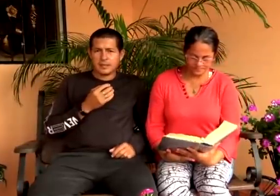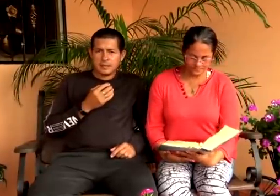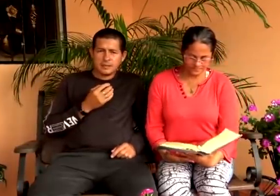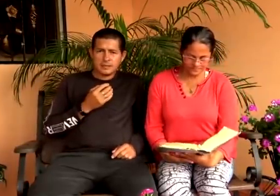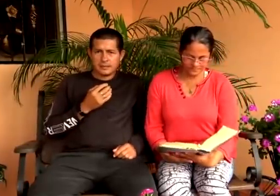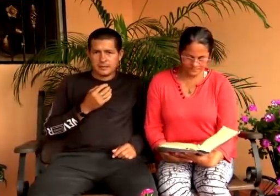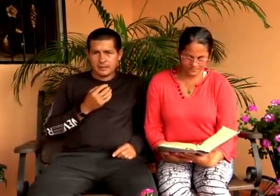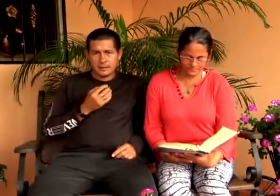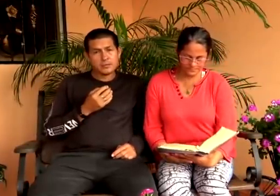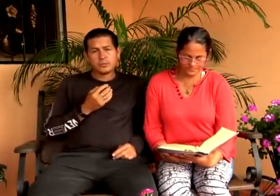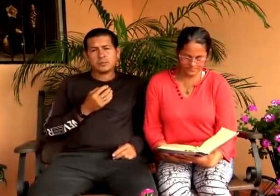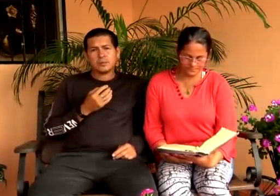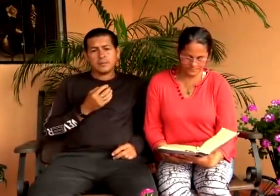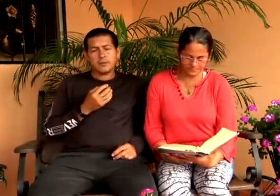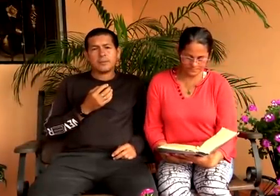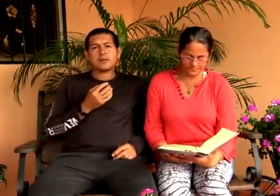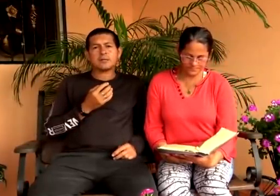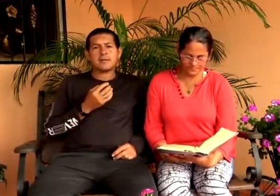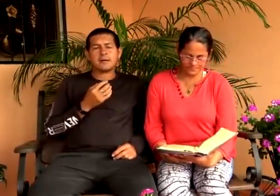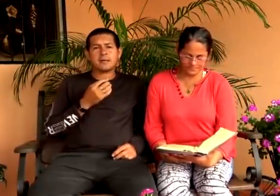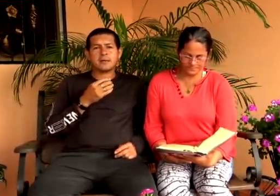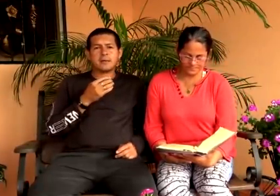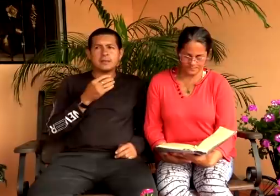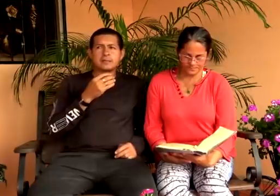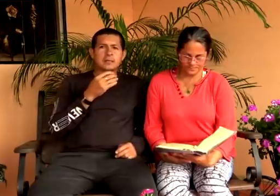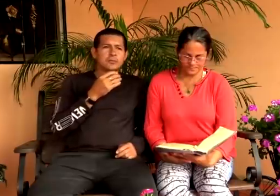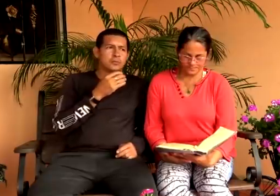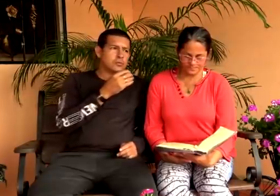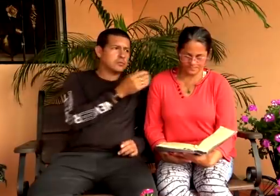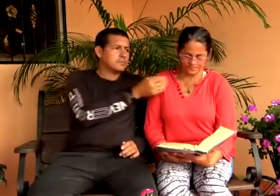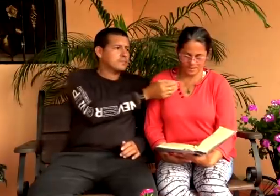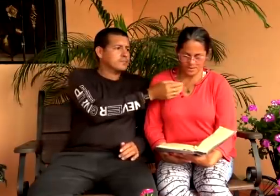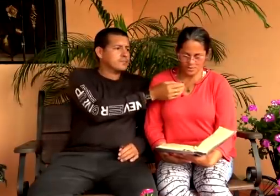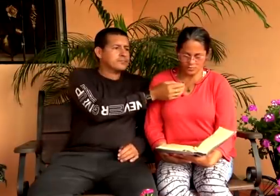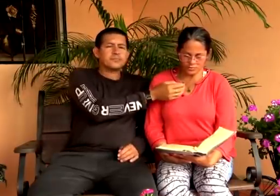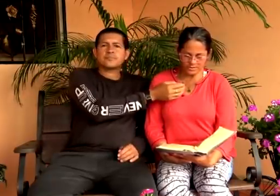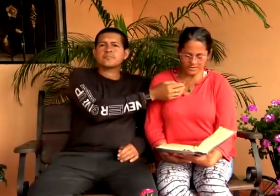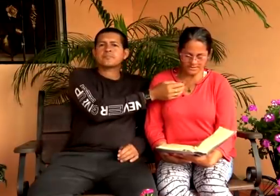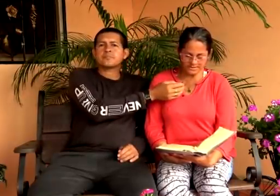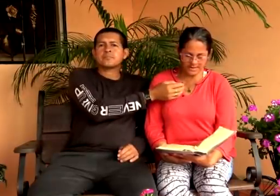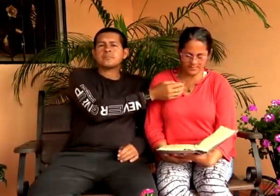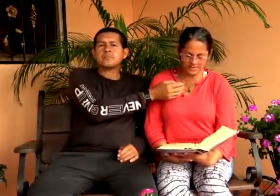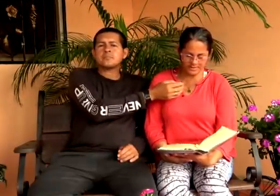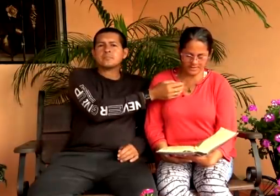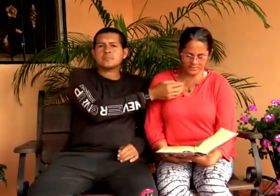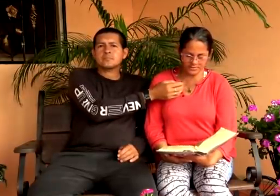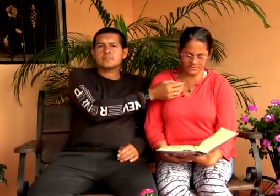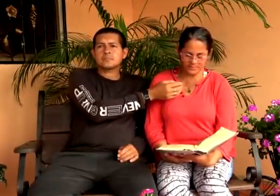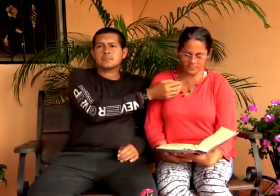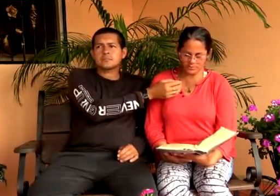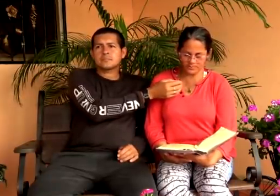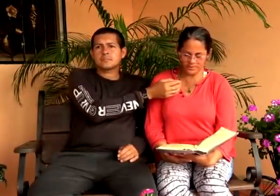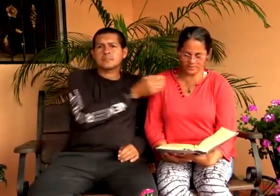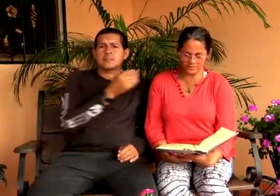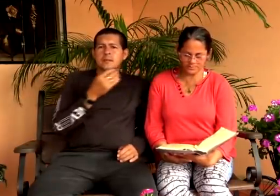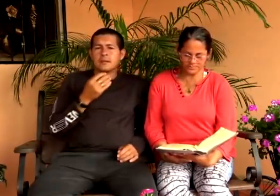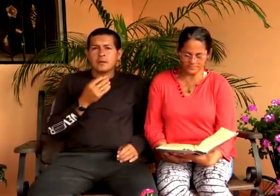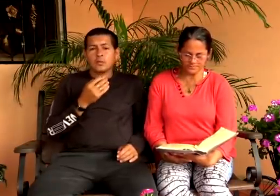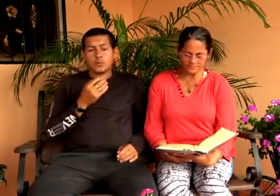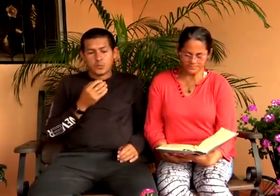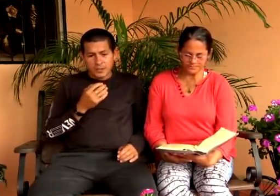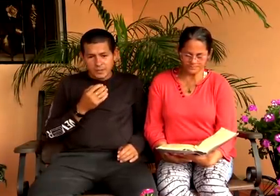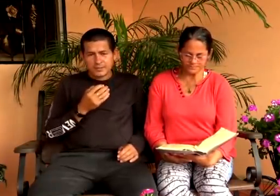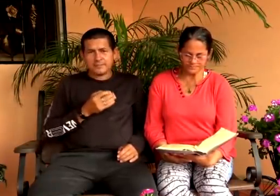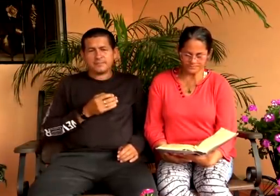creían en Jesús. Pero para los que habían creído en Él, dice Jesús, Ustedes serán verdaderos discípulos míos.